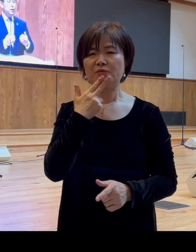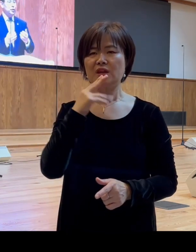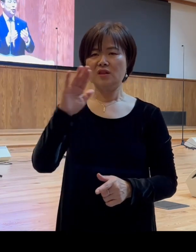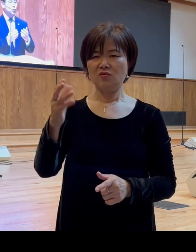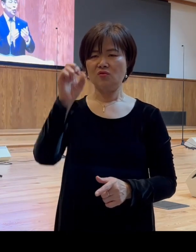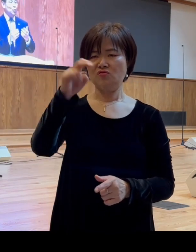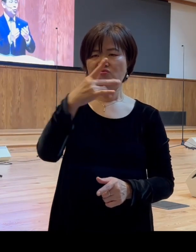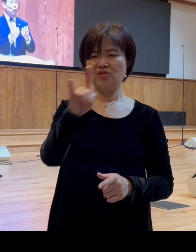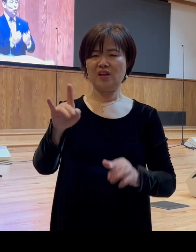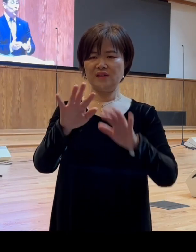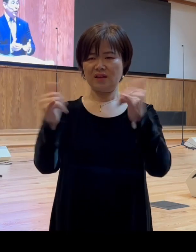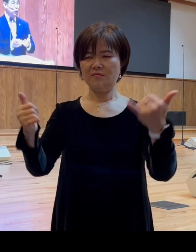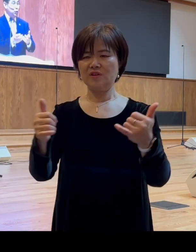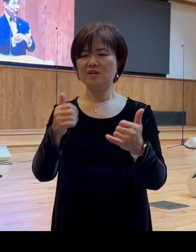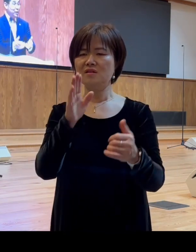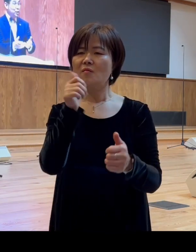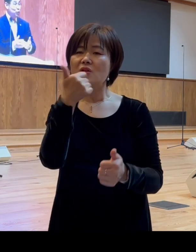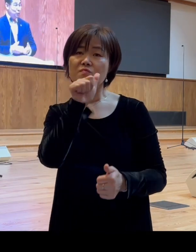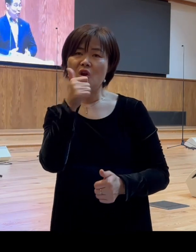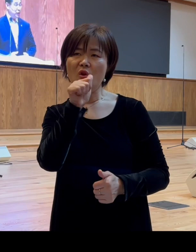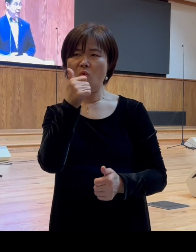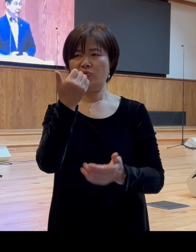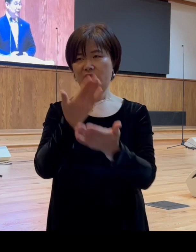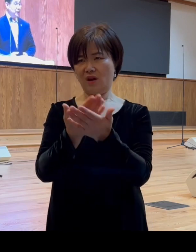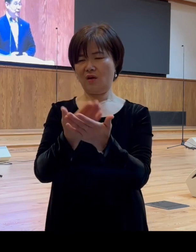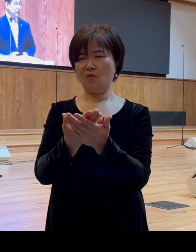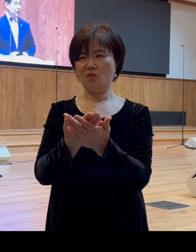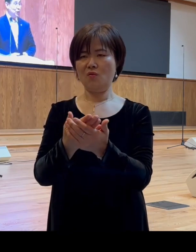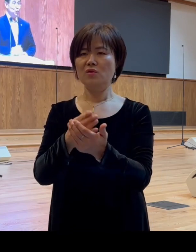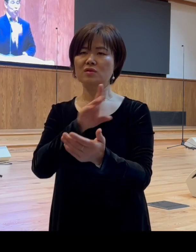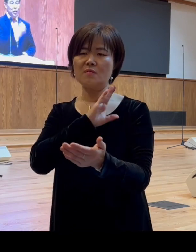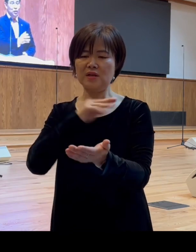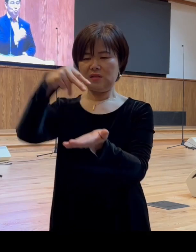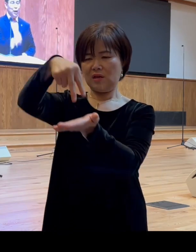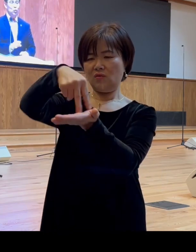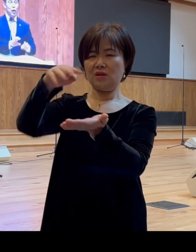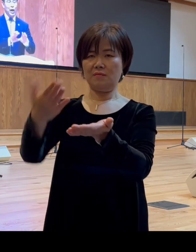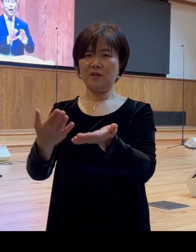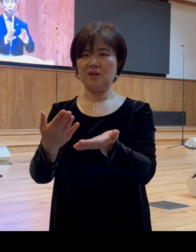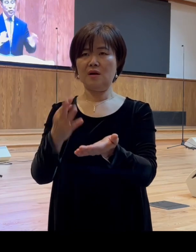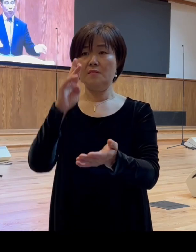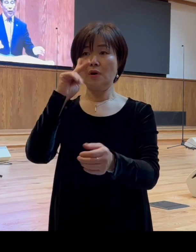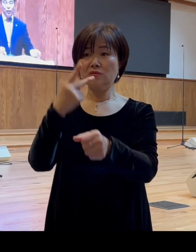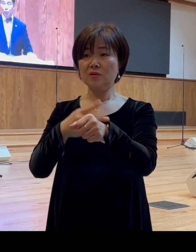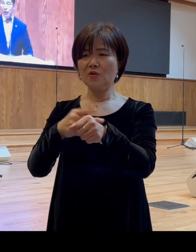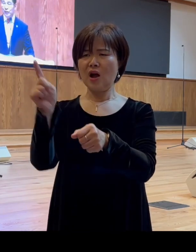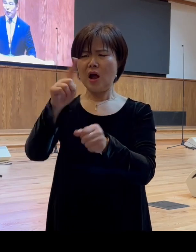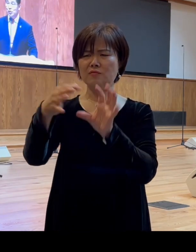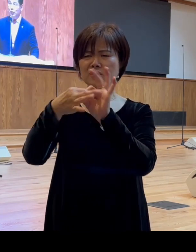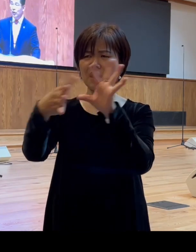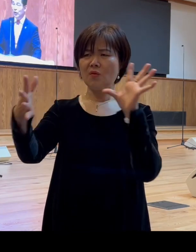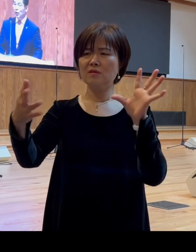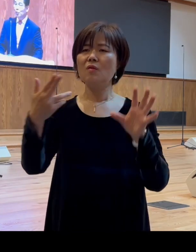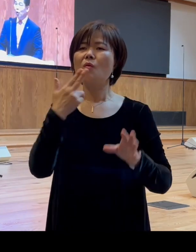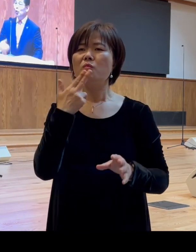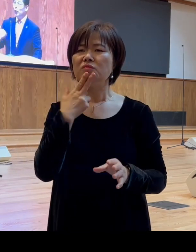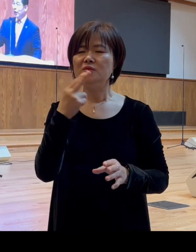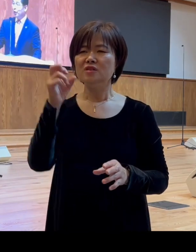변론하도록 내세운 인물이다 그럼 유대인은 바울과 아무 상관이 없다는 것을 변론하기 위해서